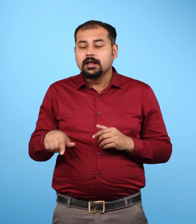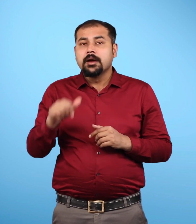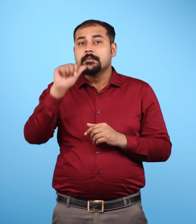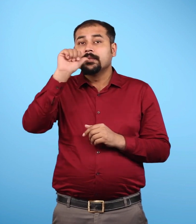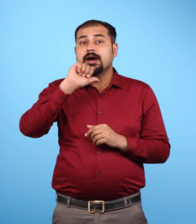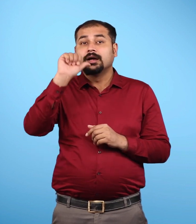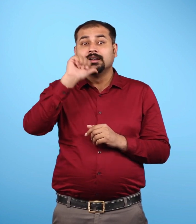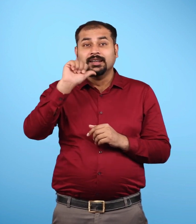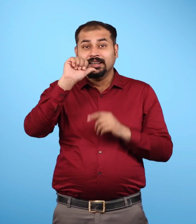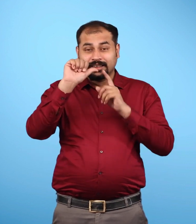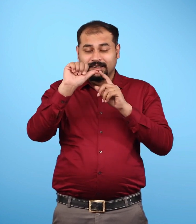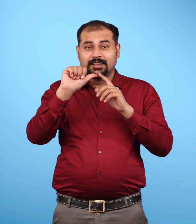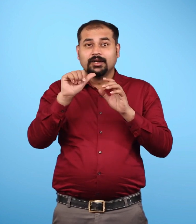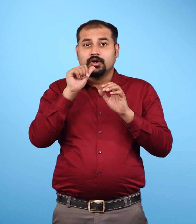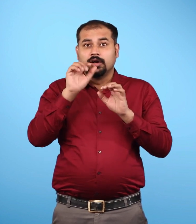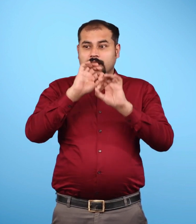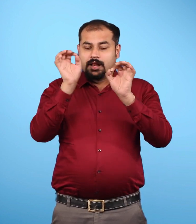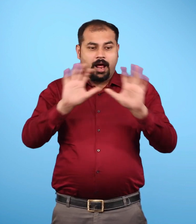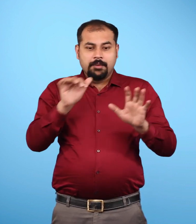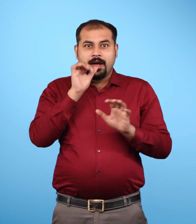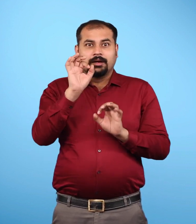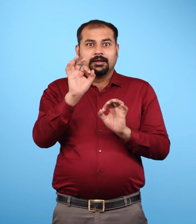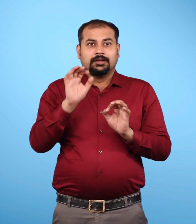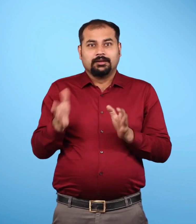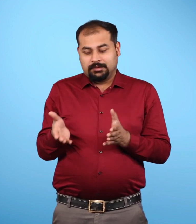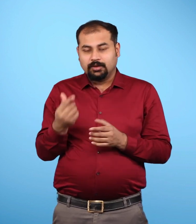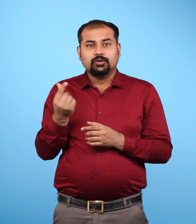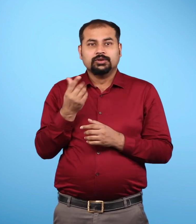जल का बहुत कम भाग अलवन जल के रूप में पाया जाता है